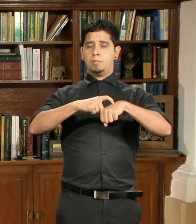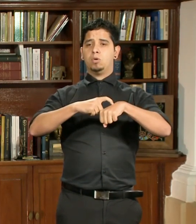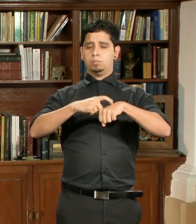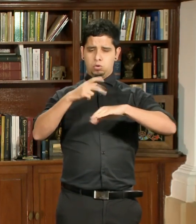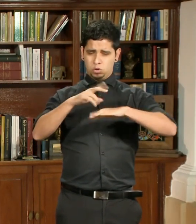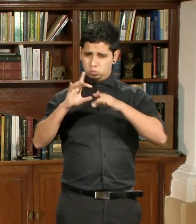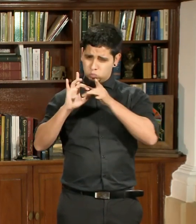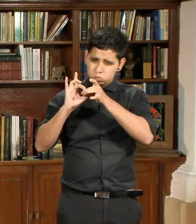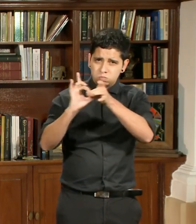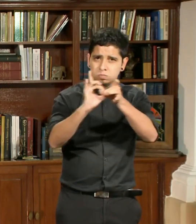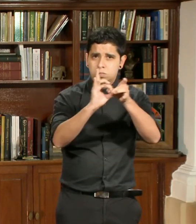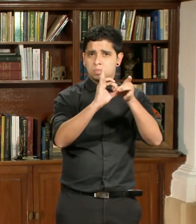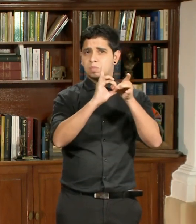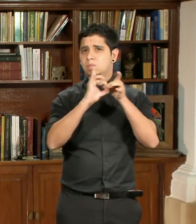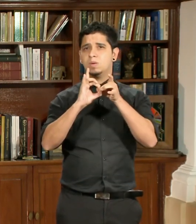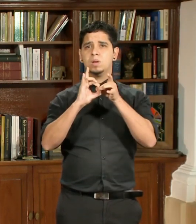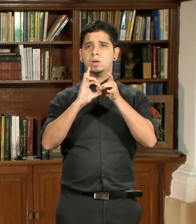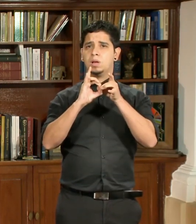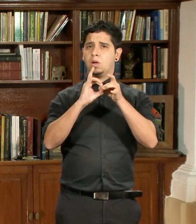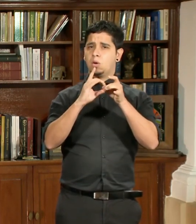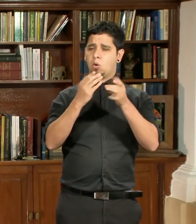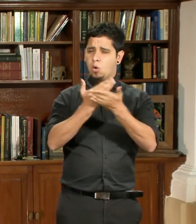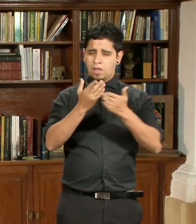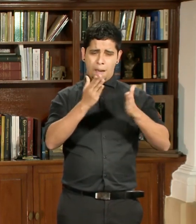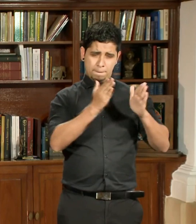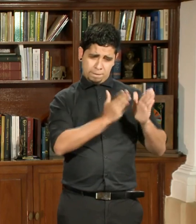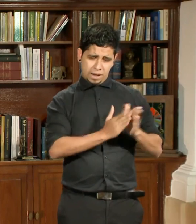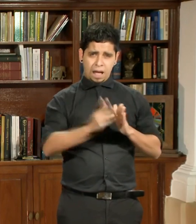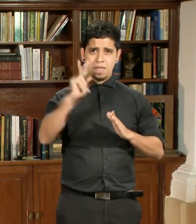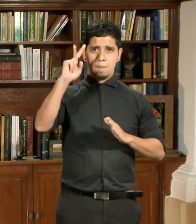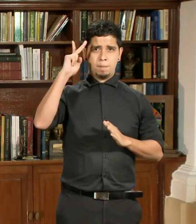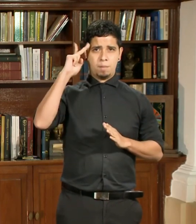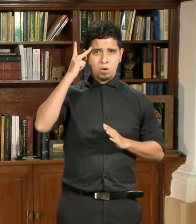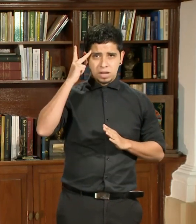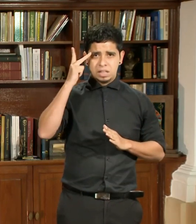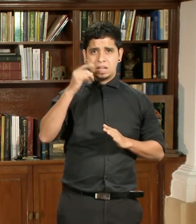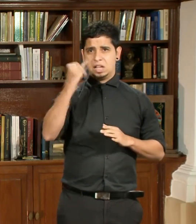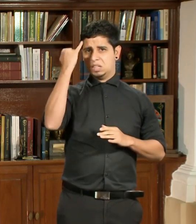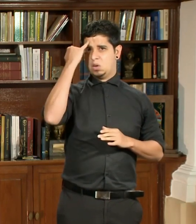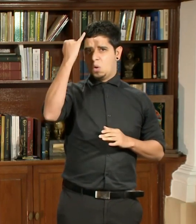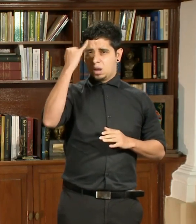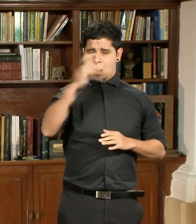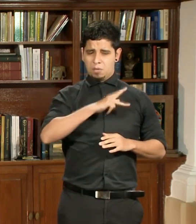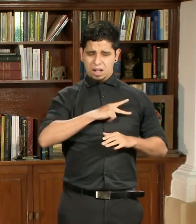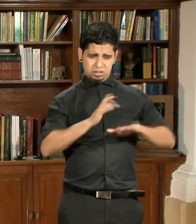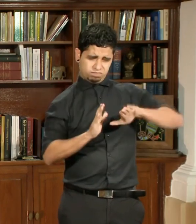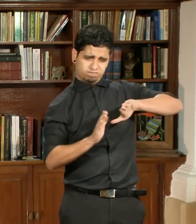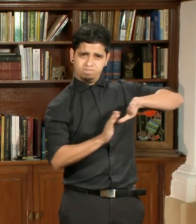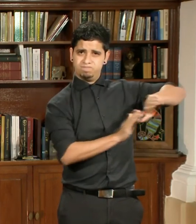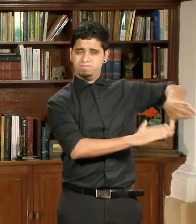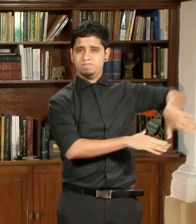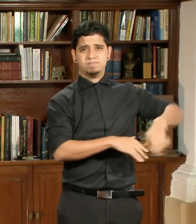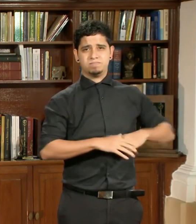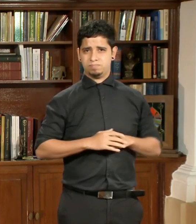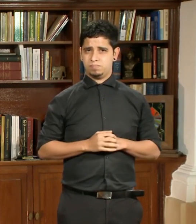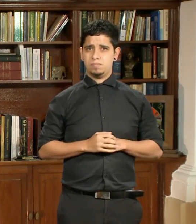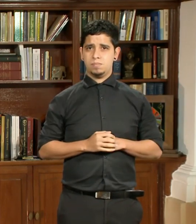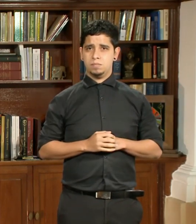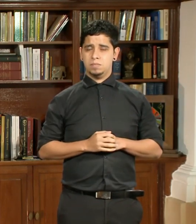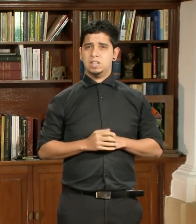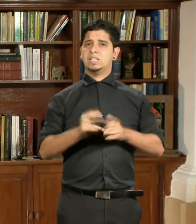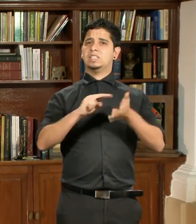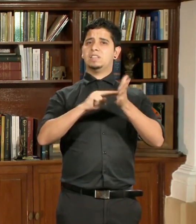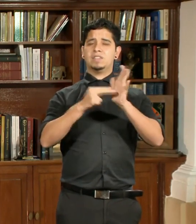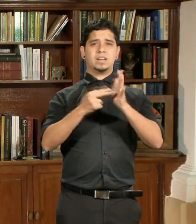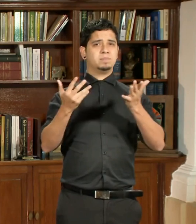Rico, dejando atrás agendas político-partidistas, ideológicas o personalistas. En otras